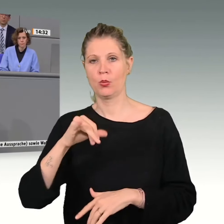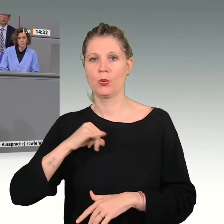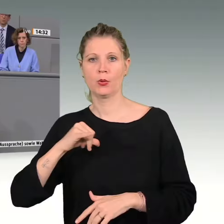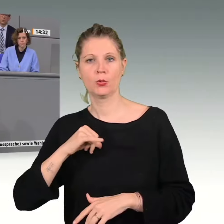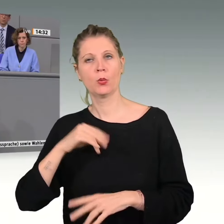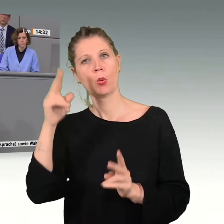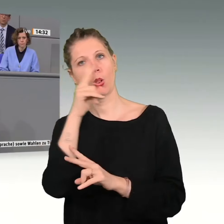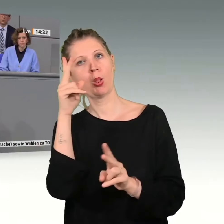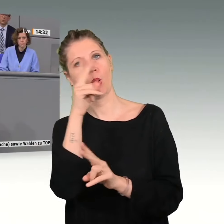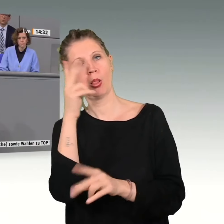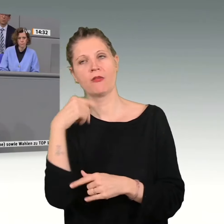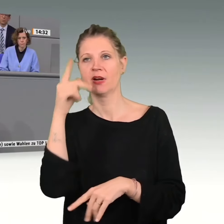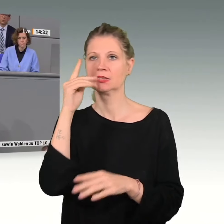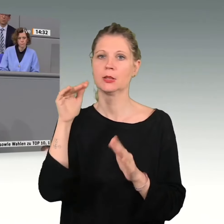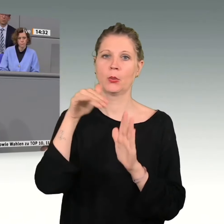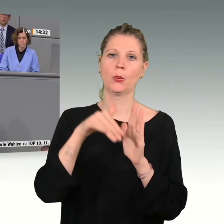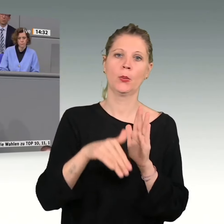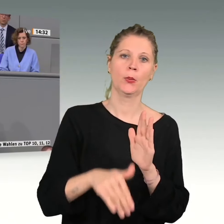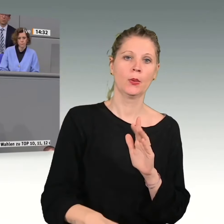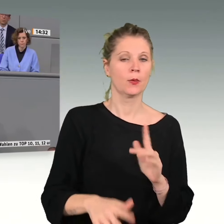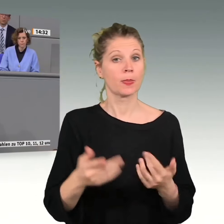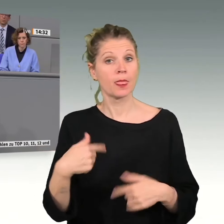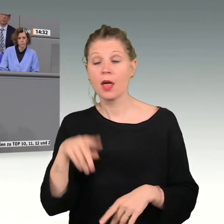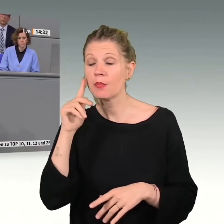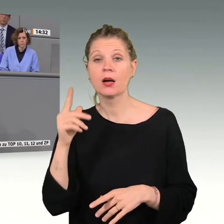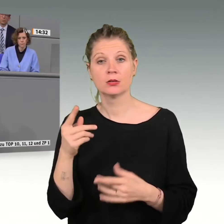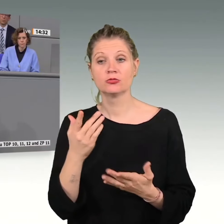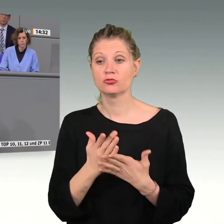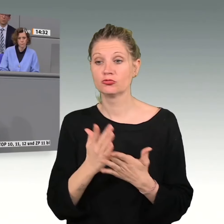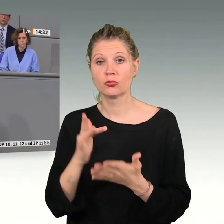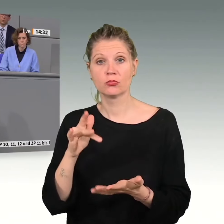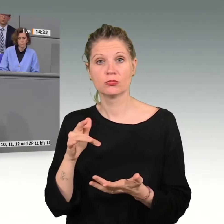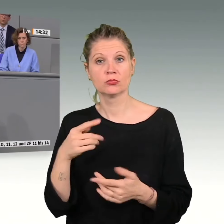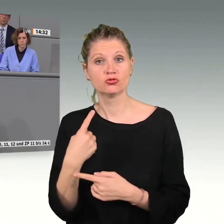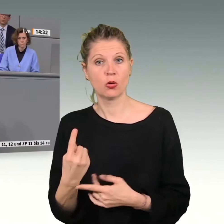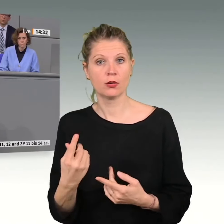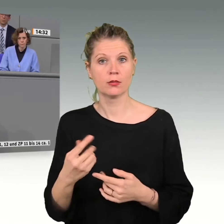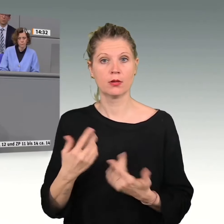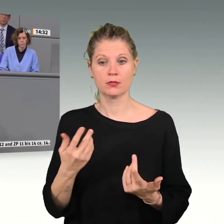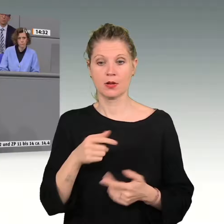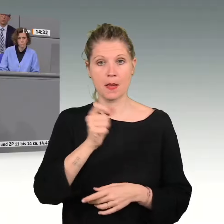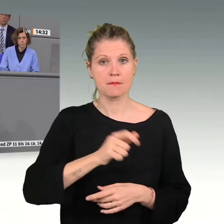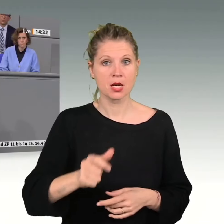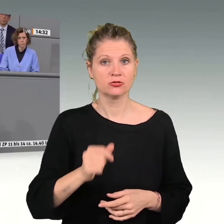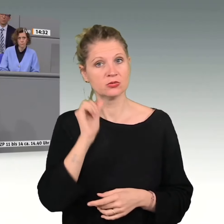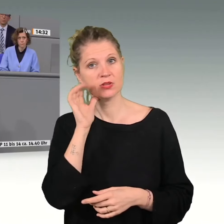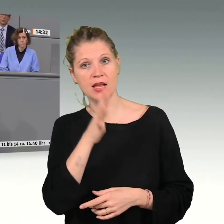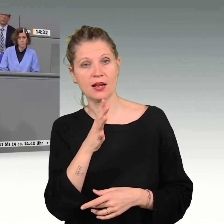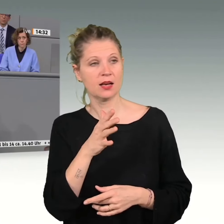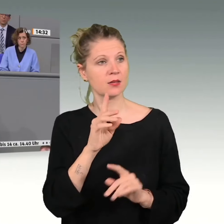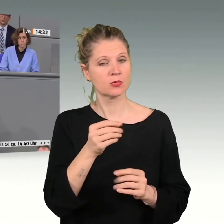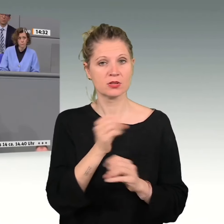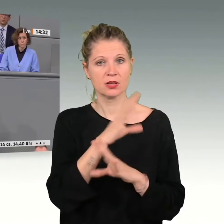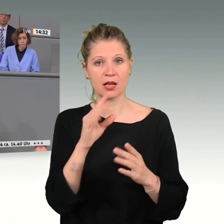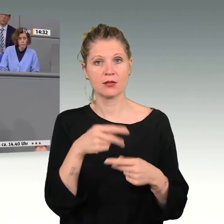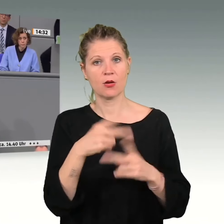immer noch nicht, wo die Reise hingeht, obwohl sie diese Reise so verursachen und man den Menschen jeden Tag deutlich machen muss,